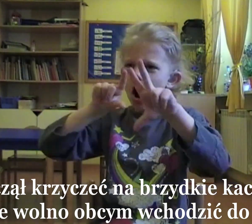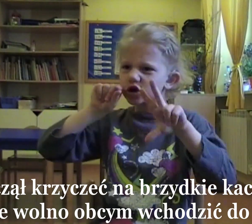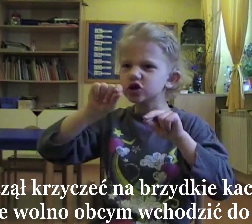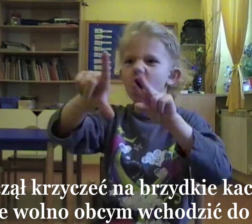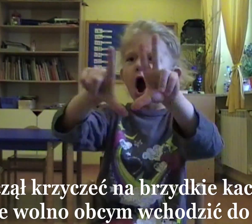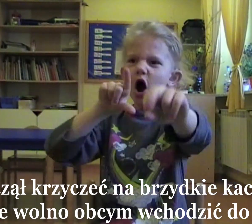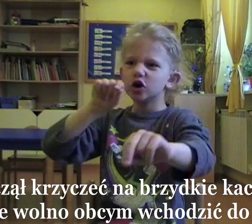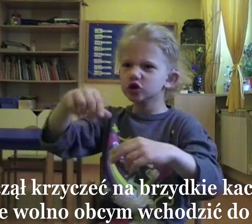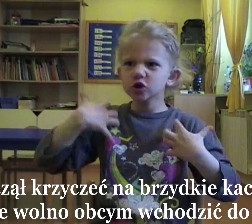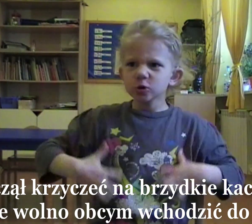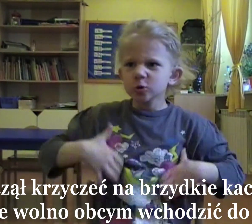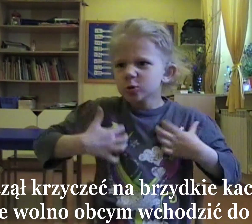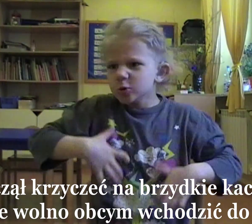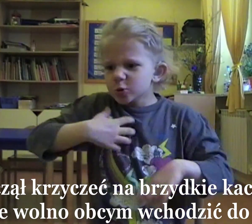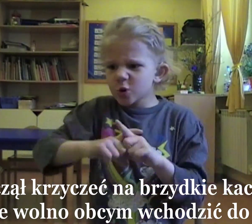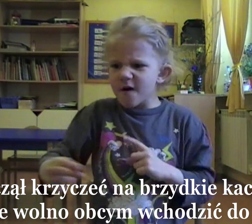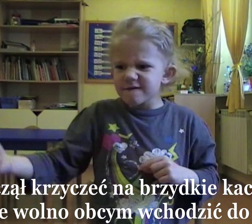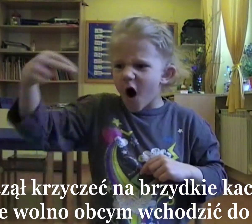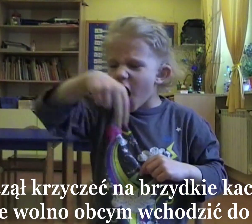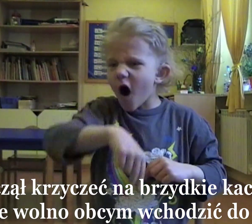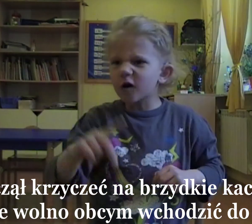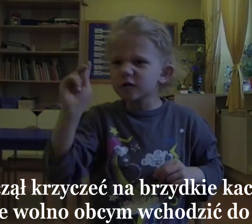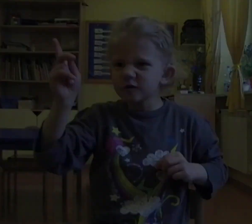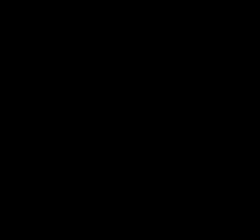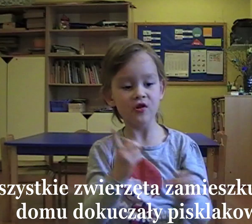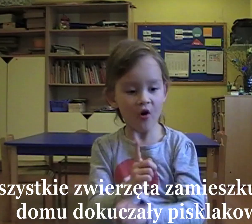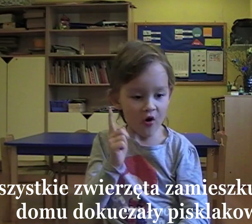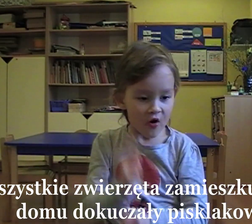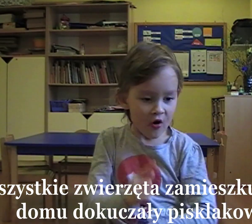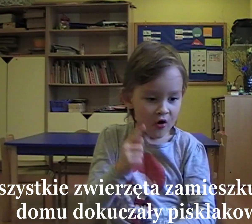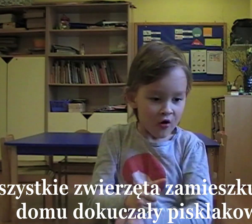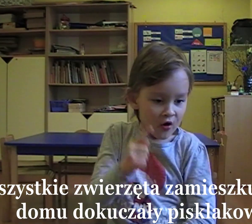brzydkie kaczątko, że nie wolno obcym wchodzić do domu.